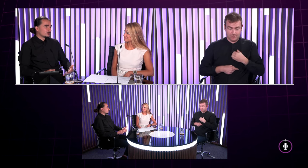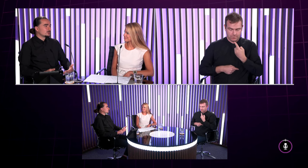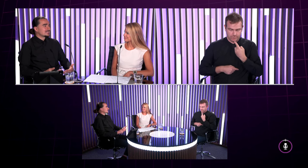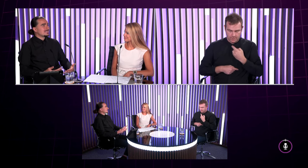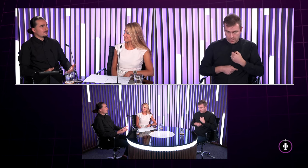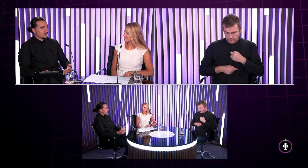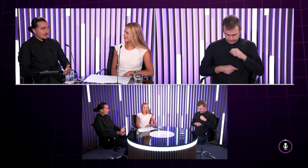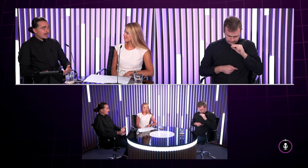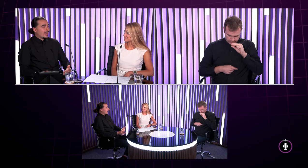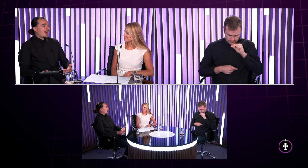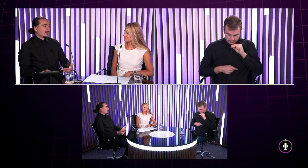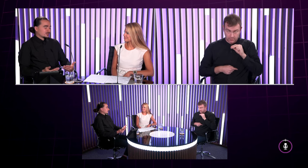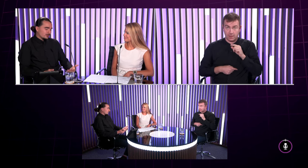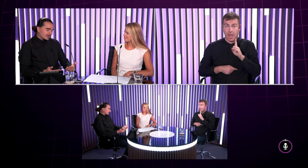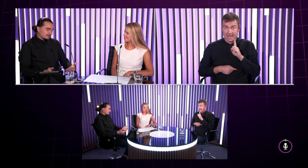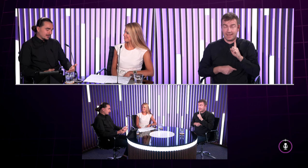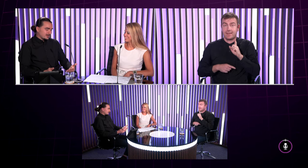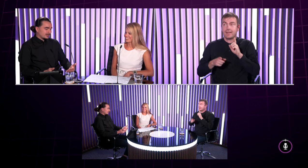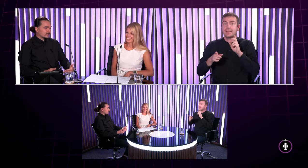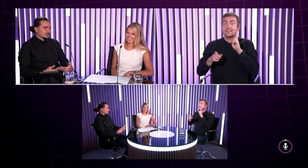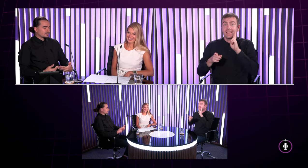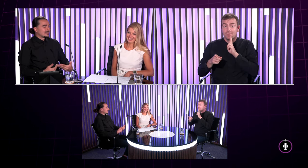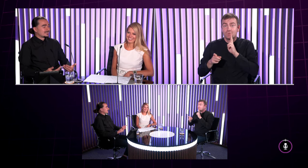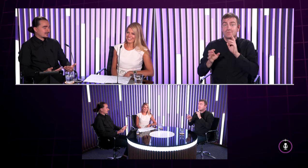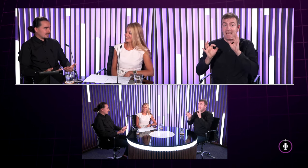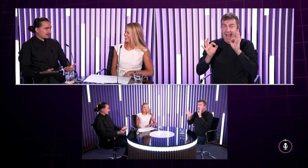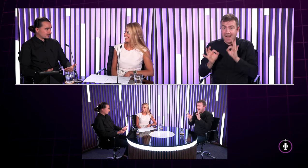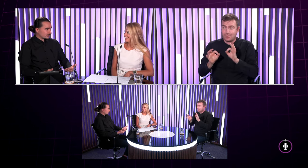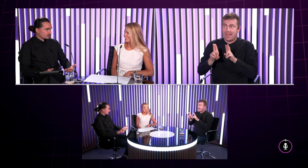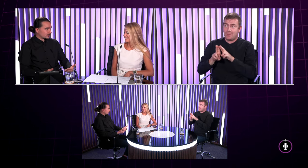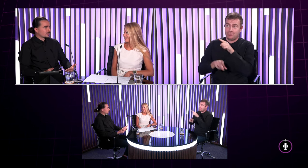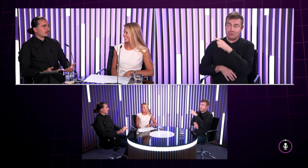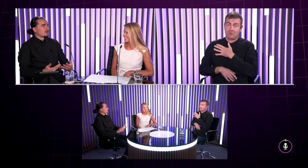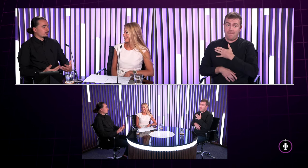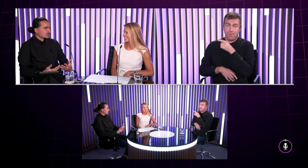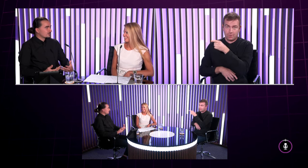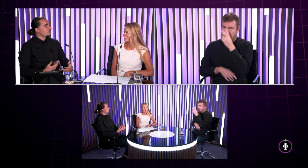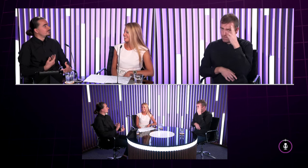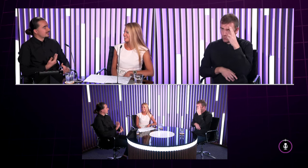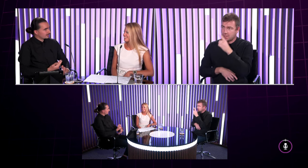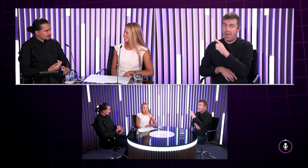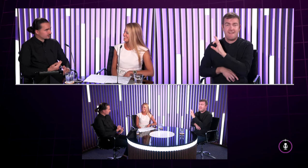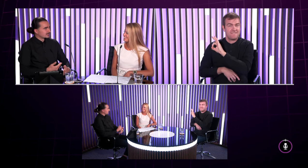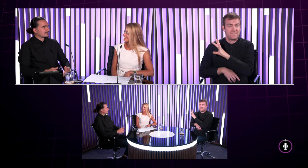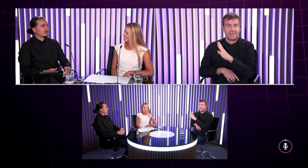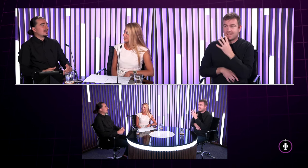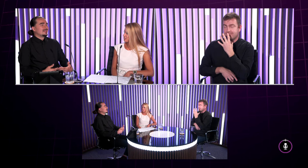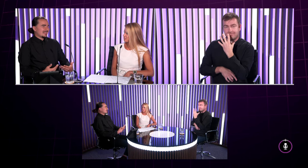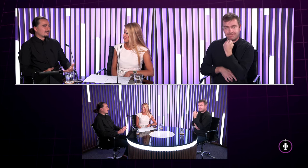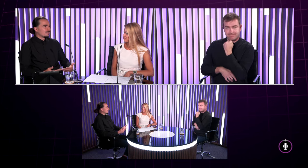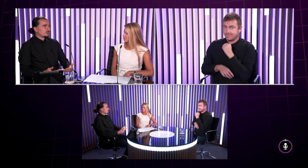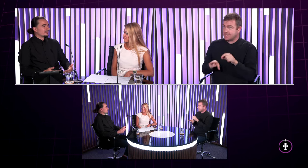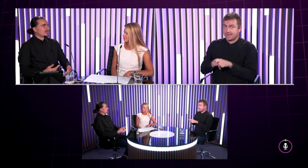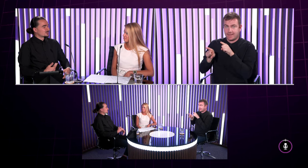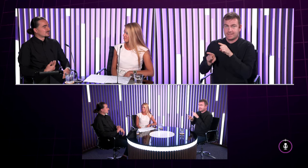nepočujúci nevždy ale zrovna pri mne tým že som dieťa tých mojich rodičov tak ma poznajú vedia mi ľahšieho čítať si ich pier